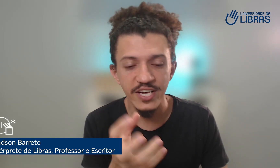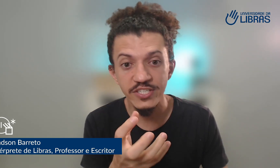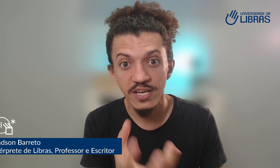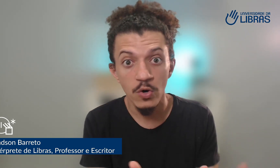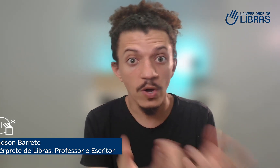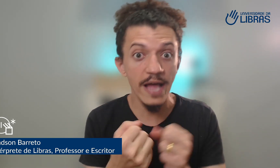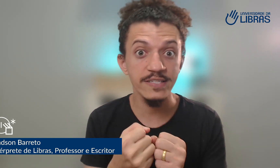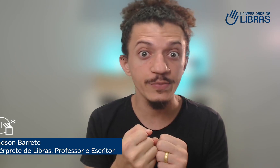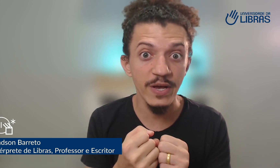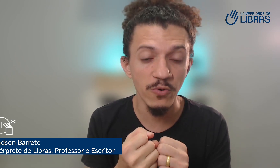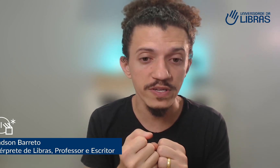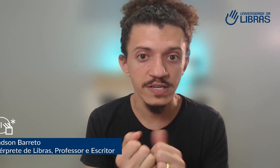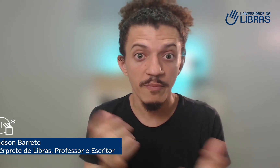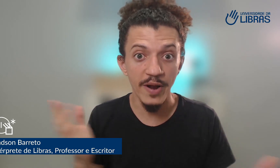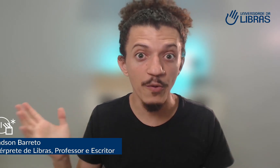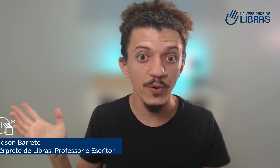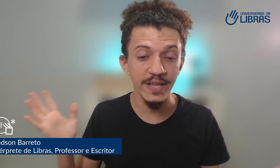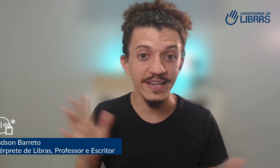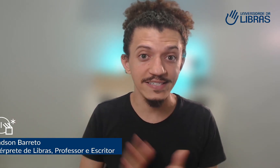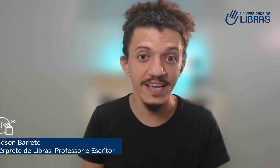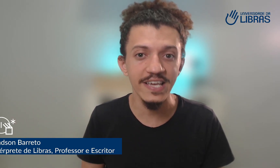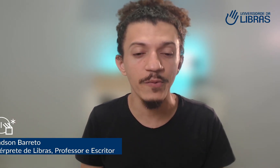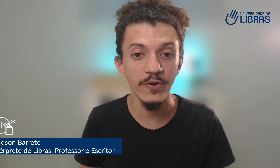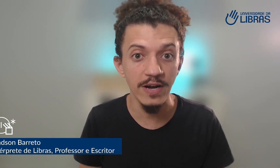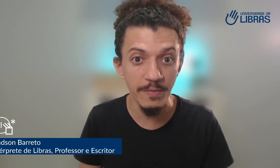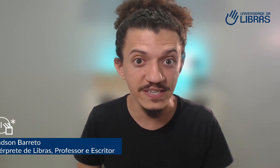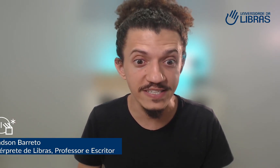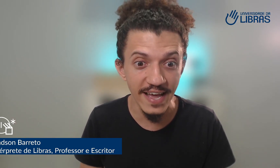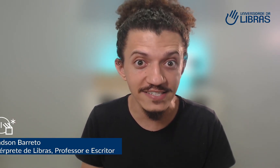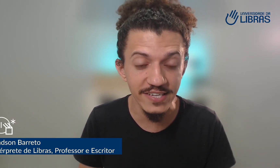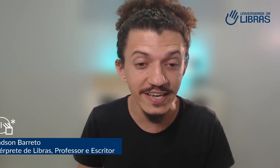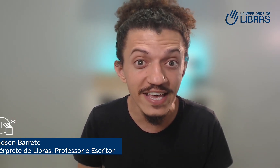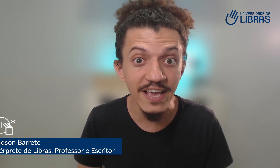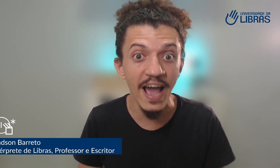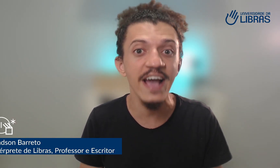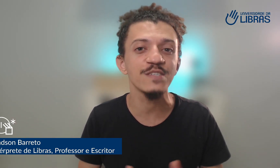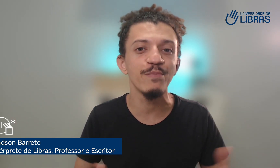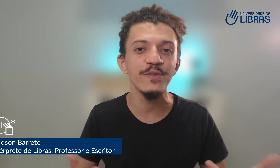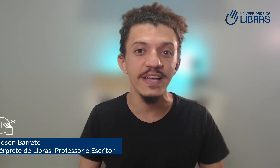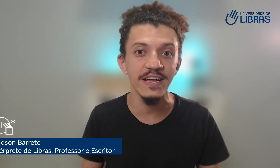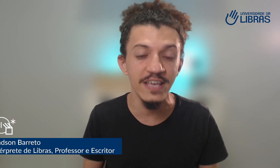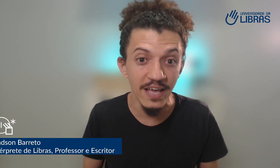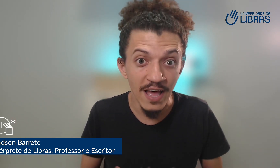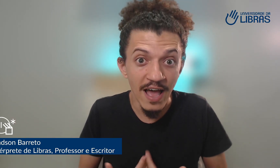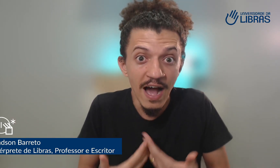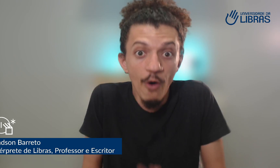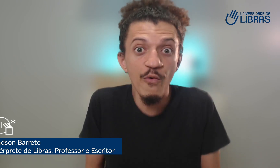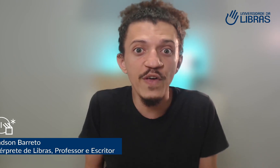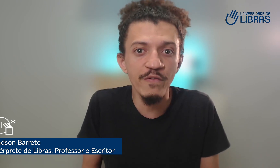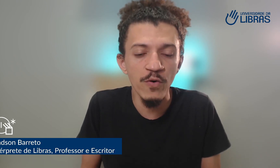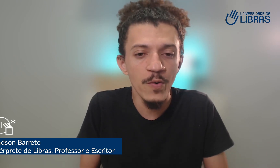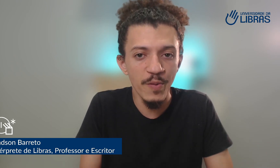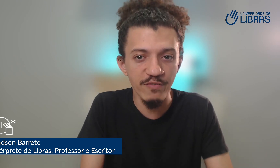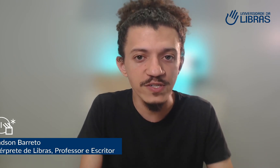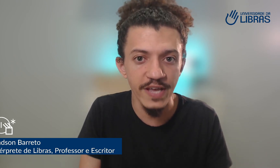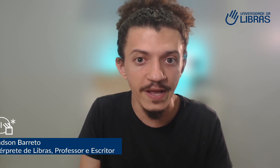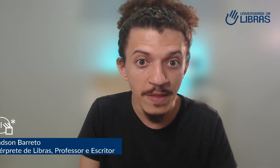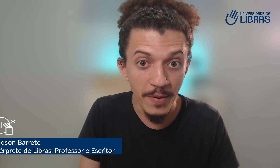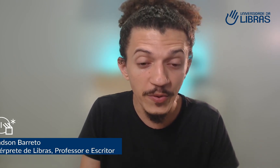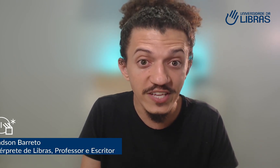gente coleta essas perguntas para eu poder trazer aqui para Unilibrascast e responder aqui ao vivo para você, para poder